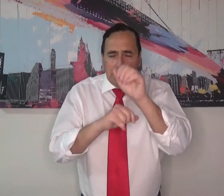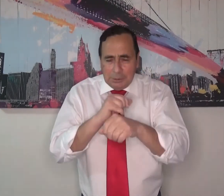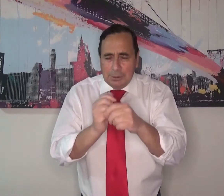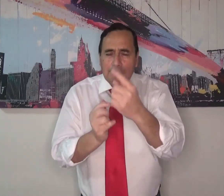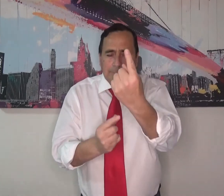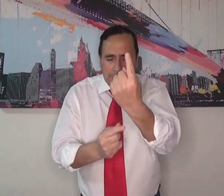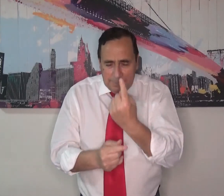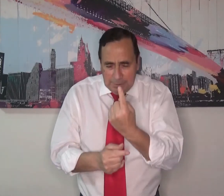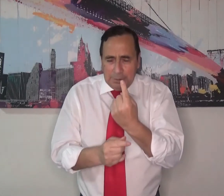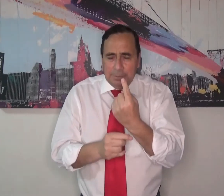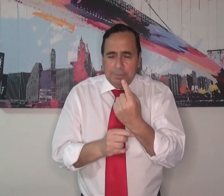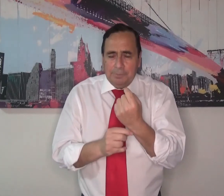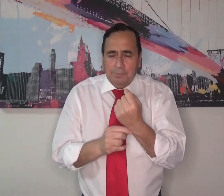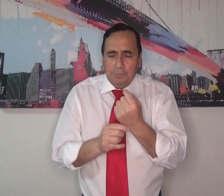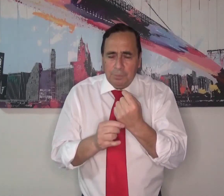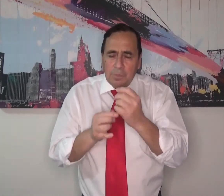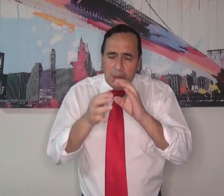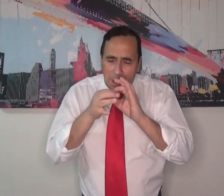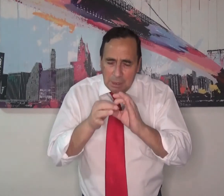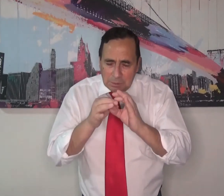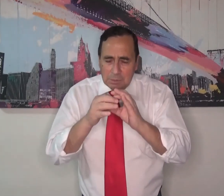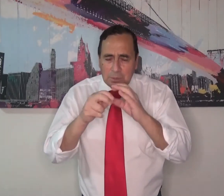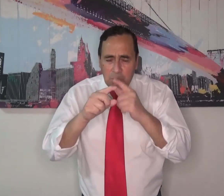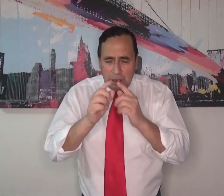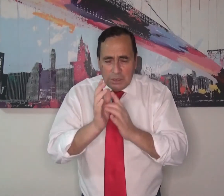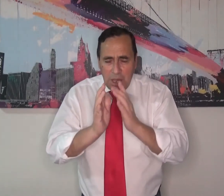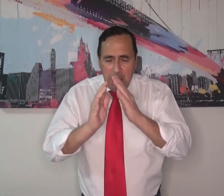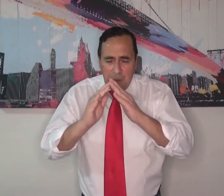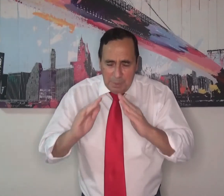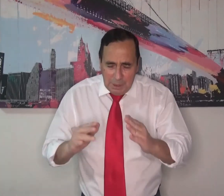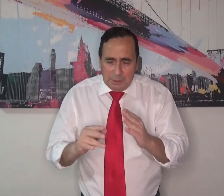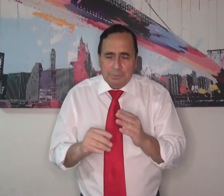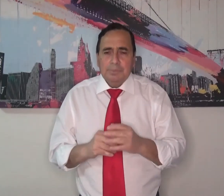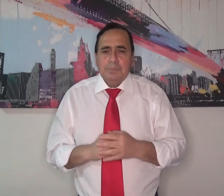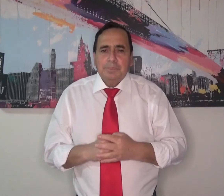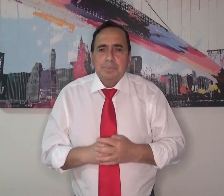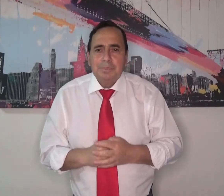acepta nuestra entrega que venimos ante ti, en tu nombre lo pedimos, amén.